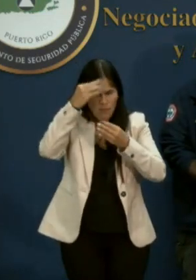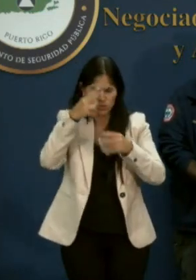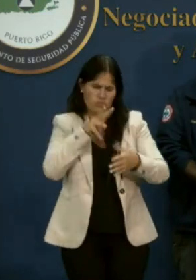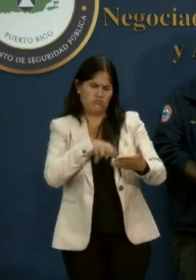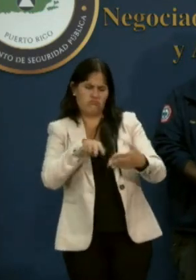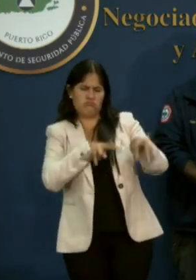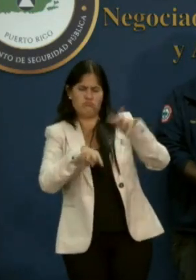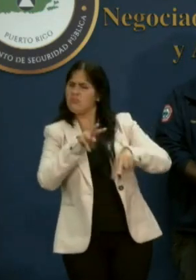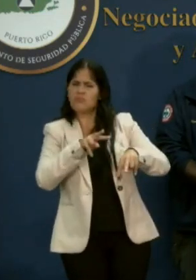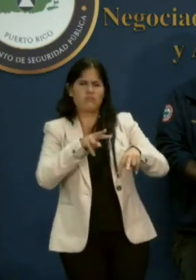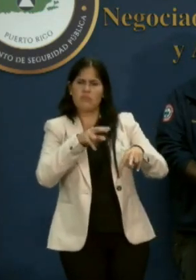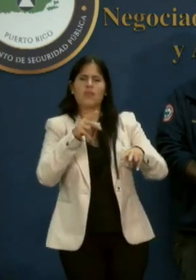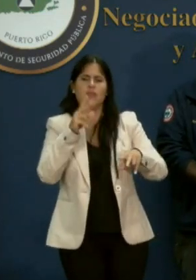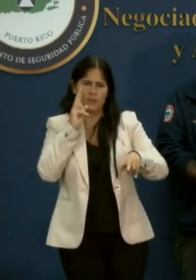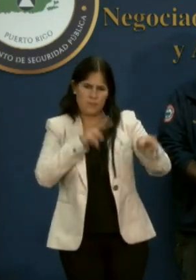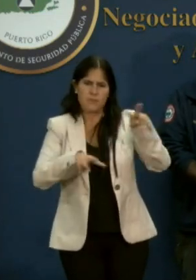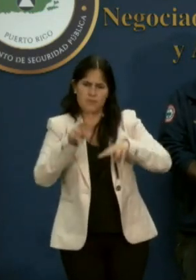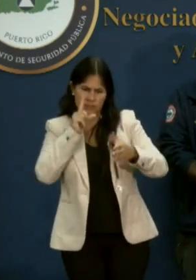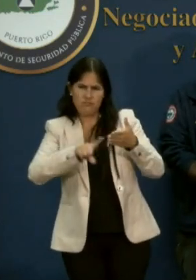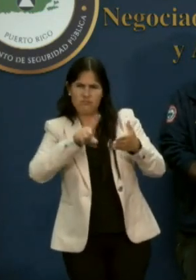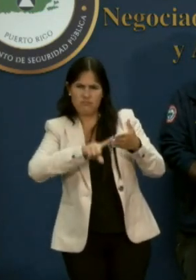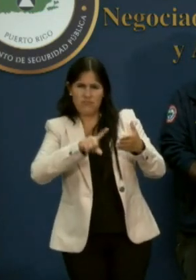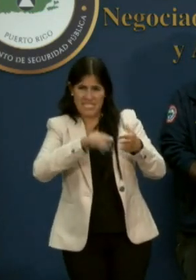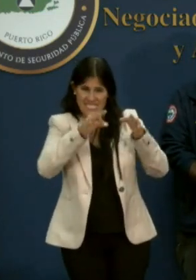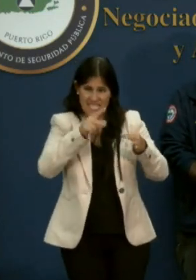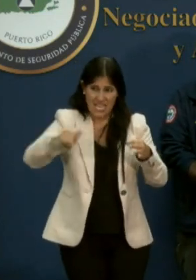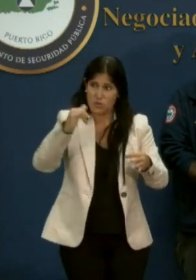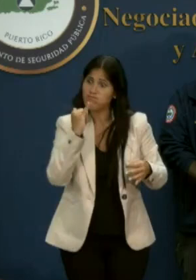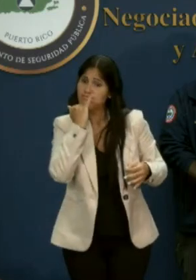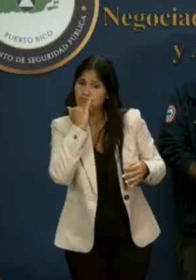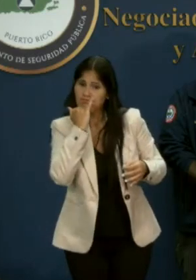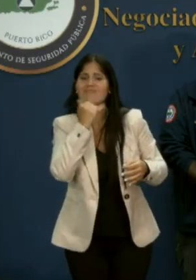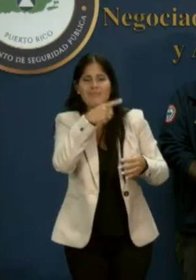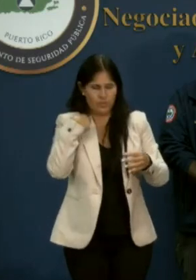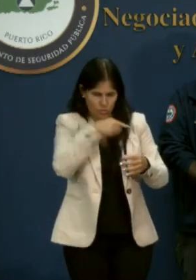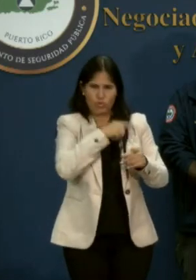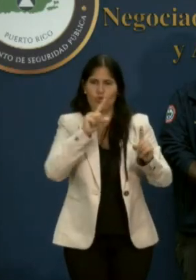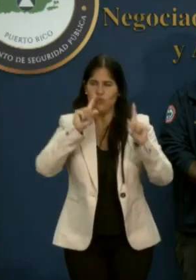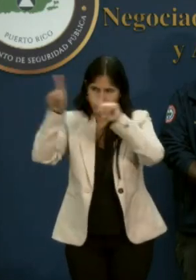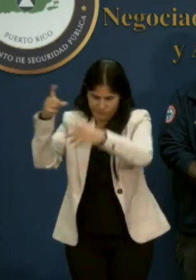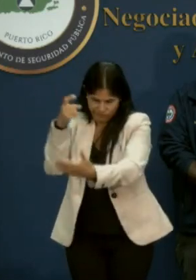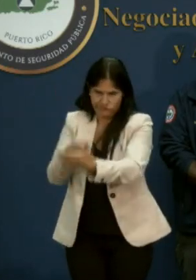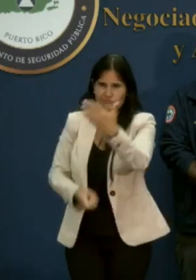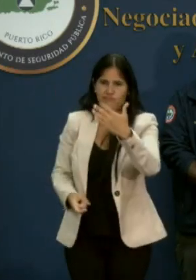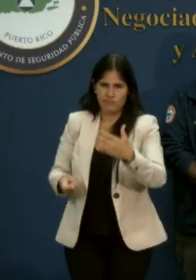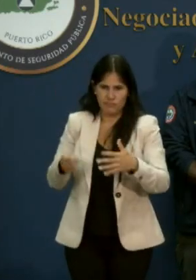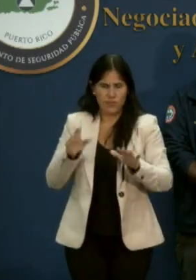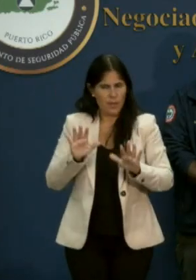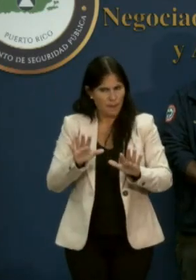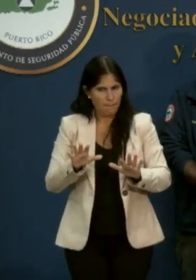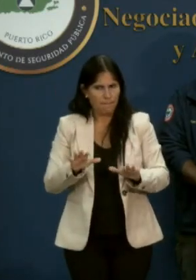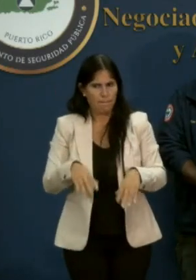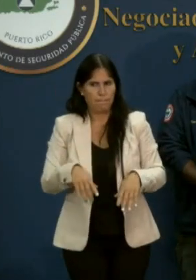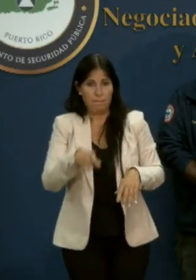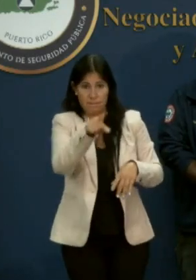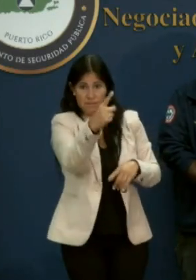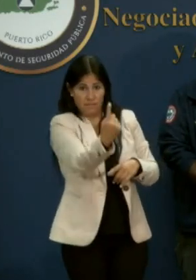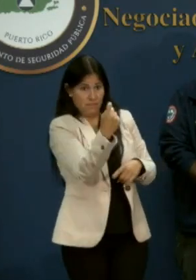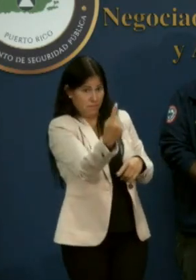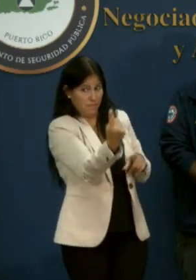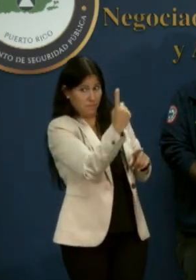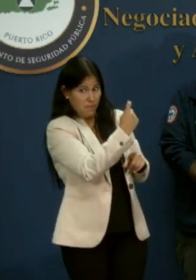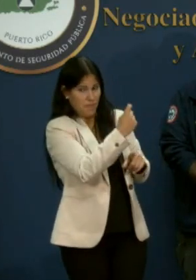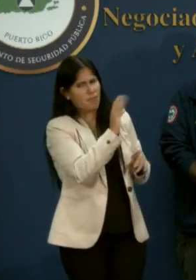inspector, y si hay violación, créame que nosotros emitimos la multa. Fuera de las estaciones de gasolina, en términos de la